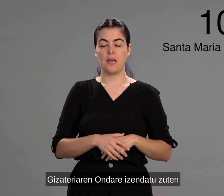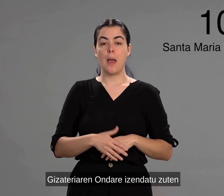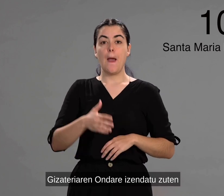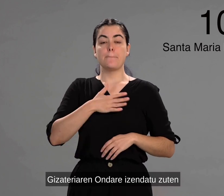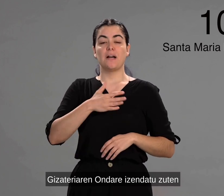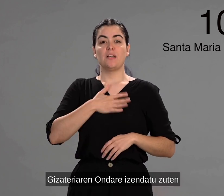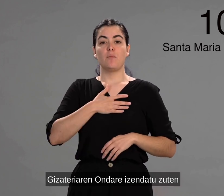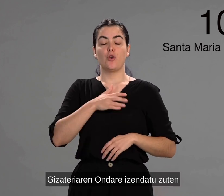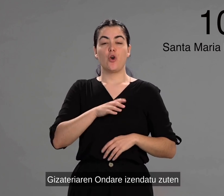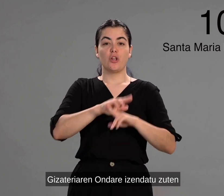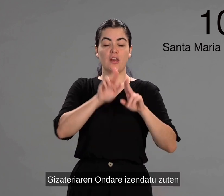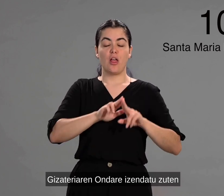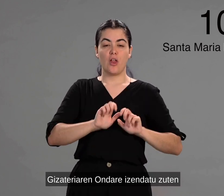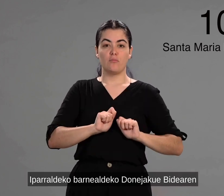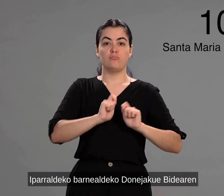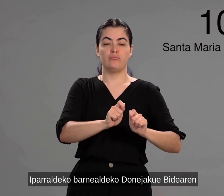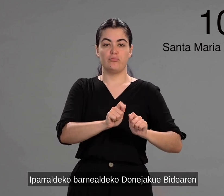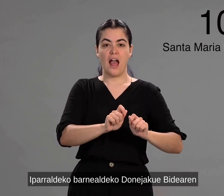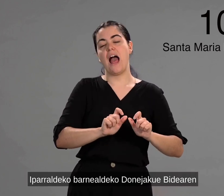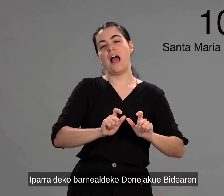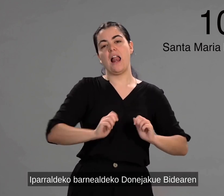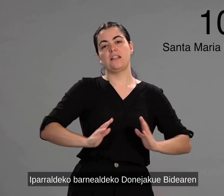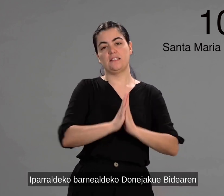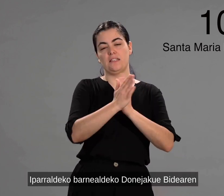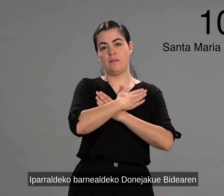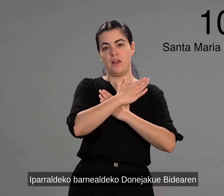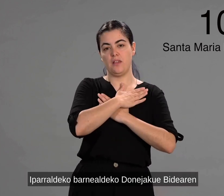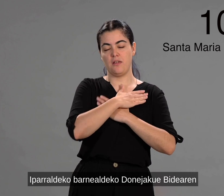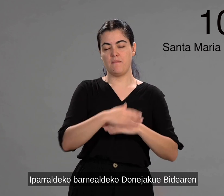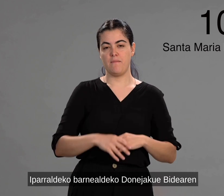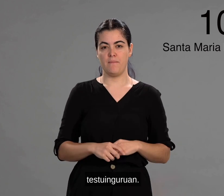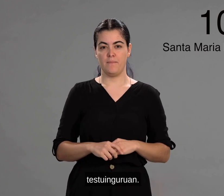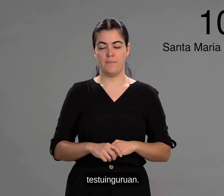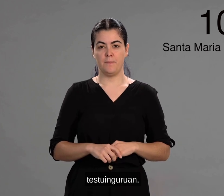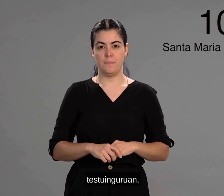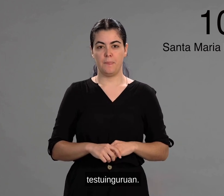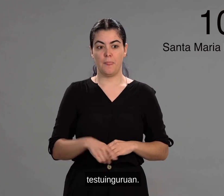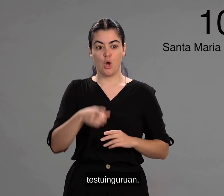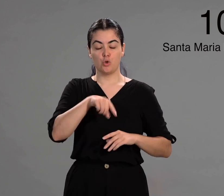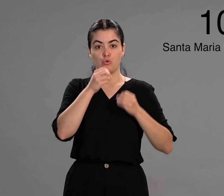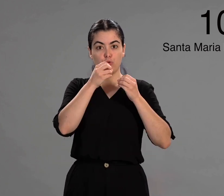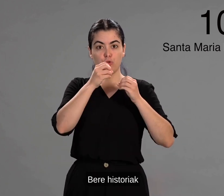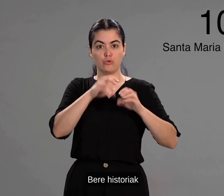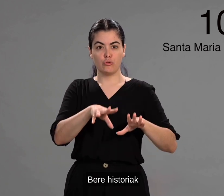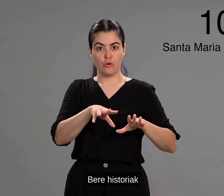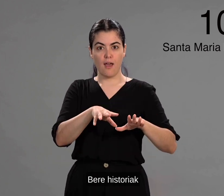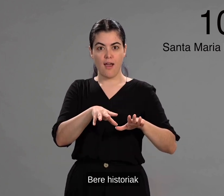gizateriaren ondare izendatu zuten, iparaldeko barnealdeko doneiakue bidearen testu inguruan. Bere